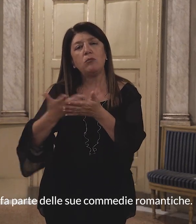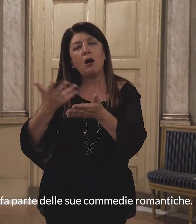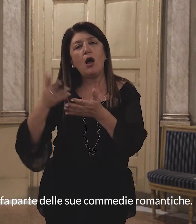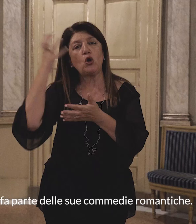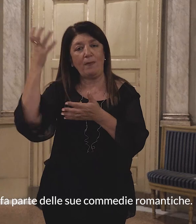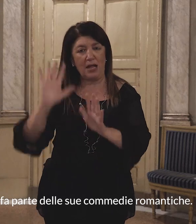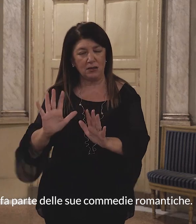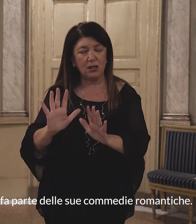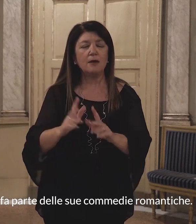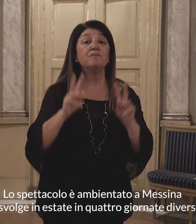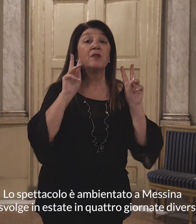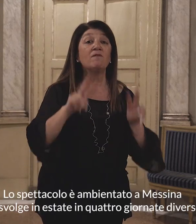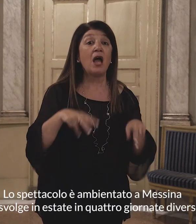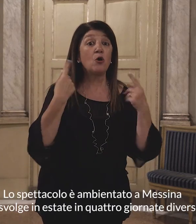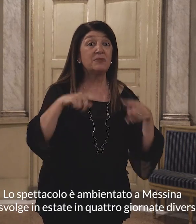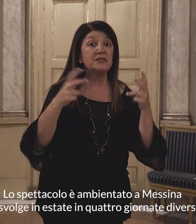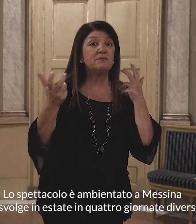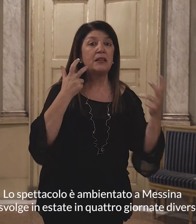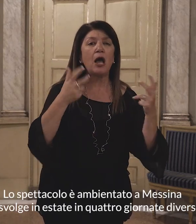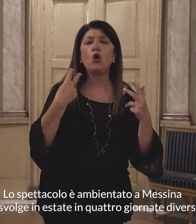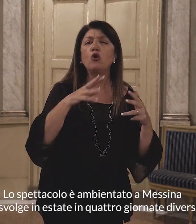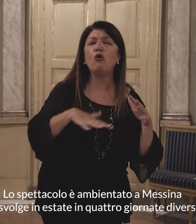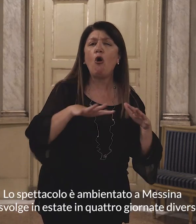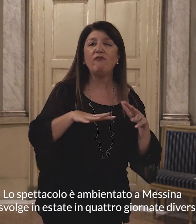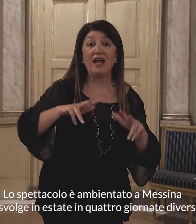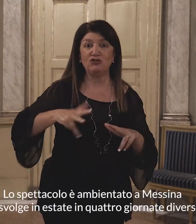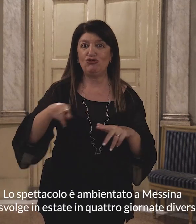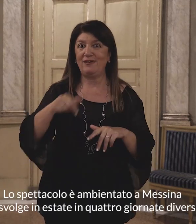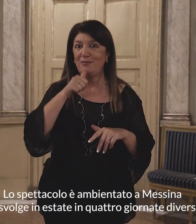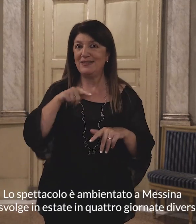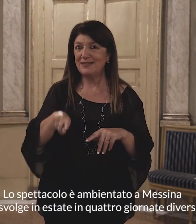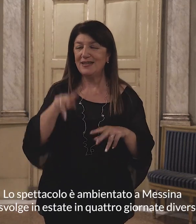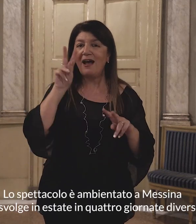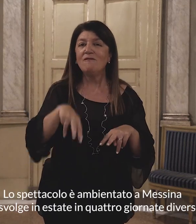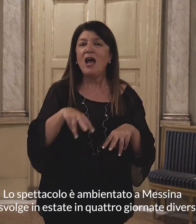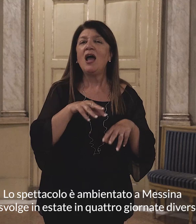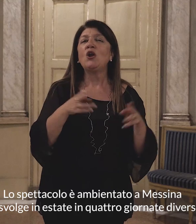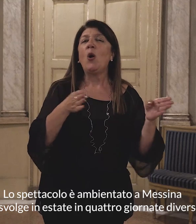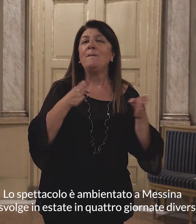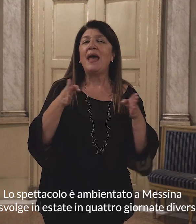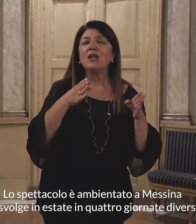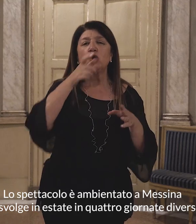Lo spettacolo è ambientato a Messina e si svolge in estate, in quattro giornate diverse.